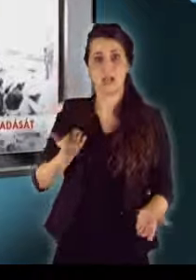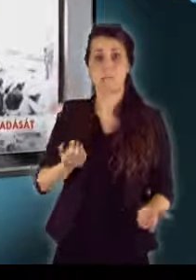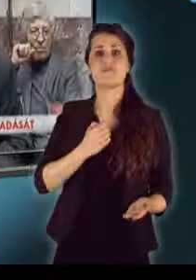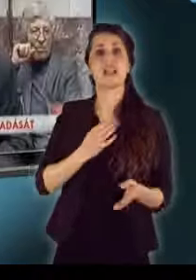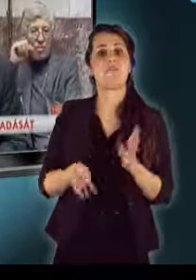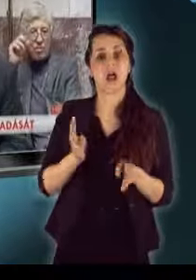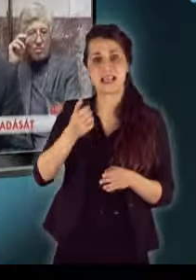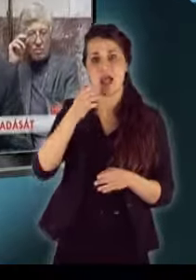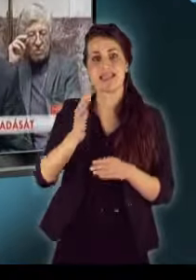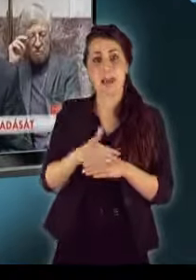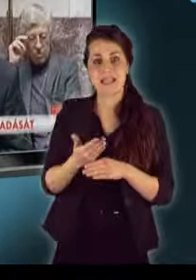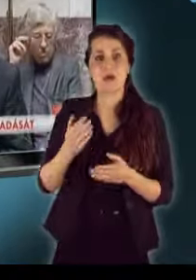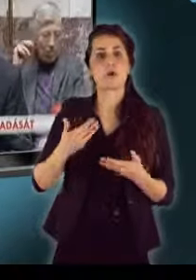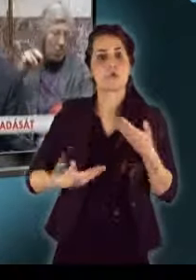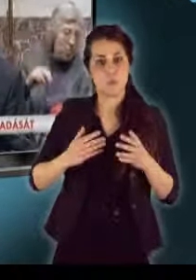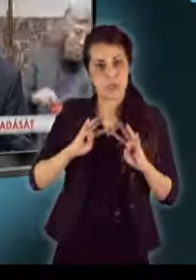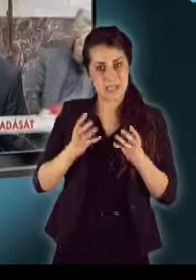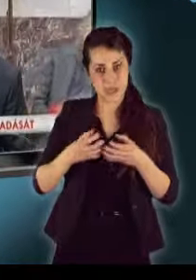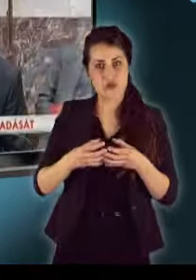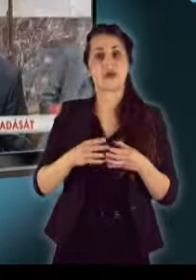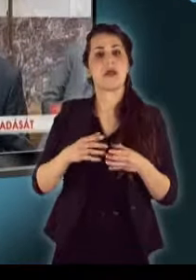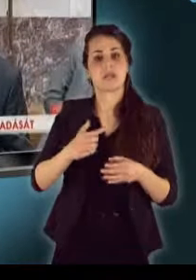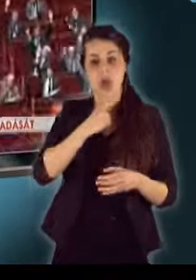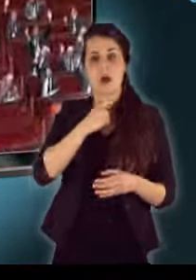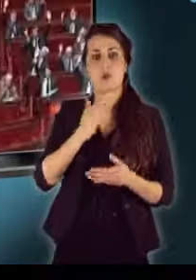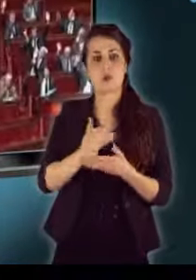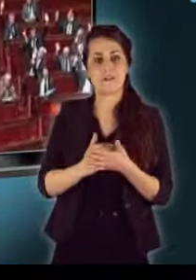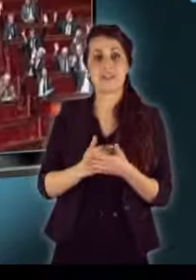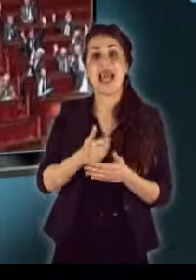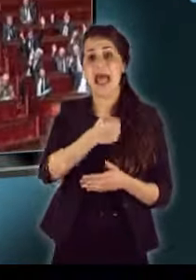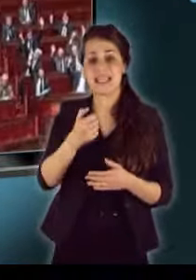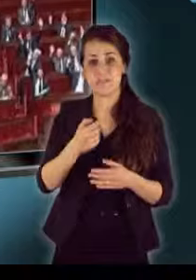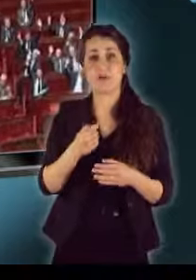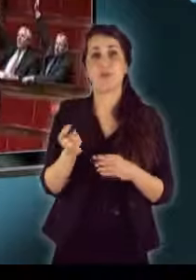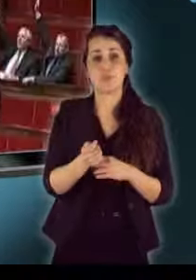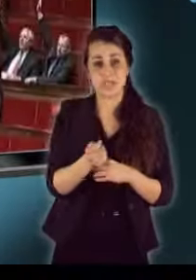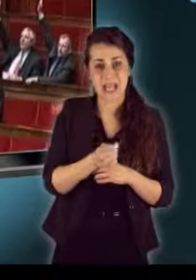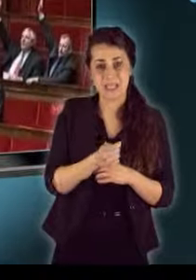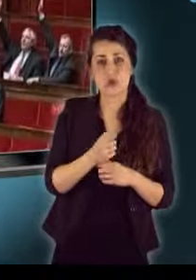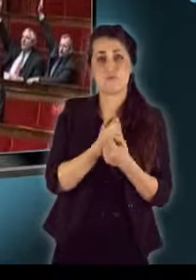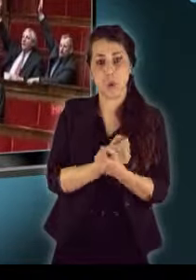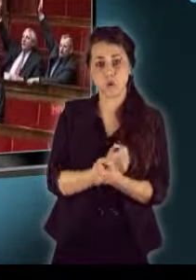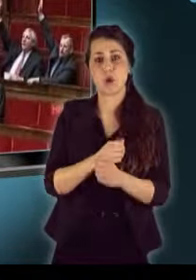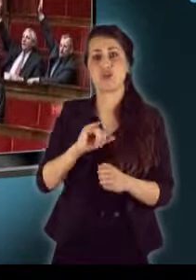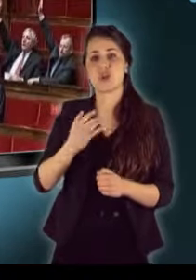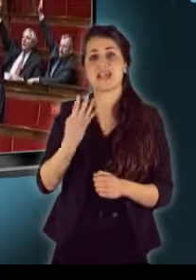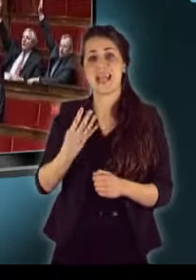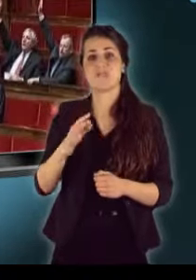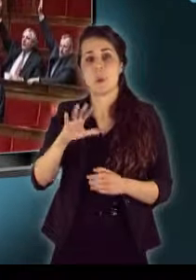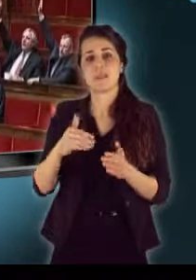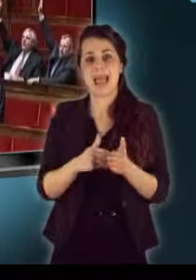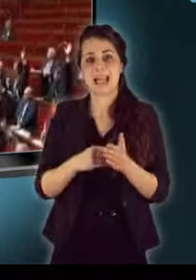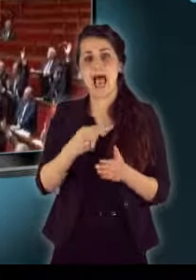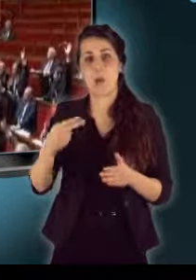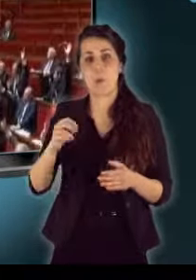a francia nemzetgyűlés megszavazta a törvényt. Egy év börtönbüntetéssel és 45 ezer euró, vagyis csaknem 14 millió forint